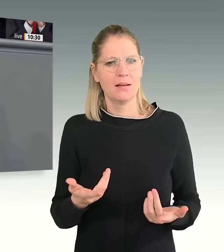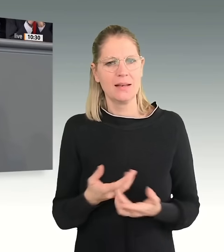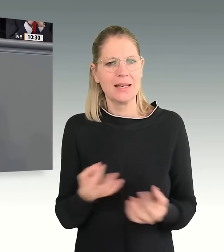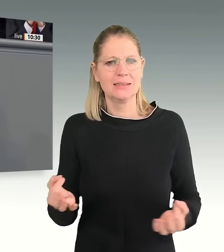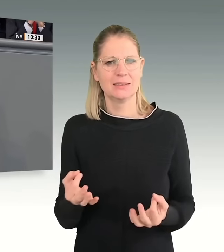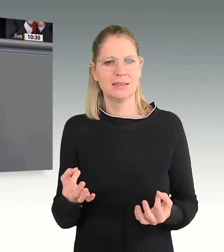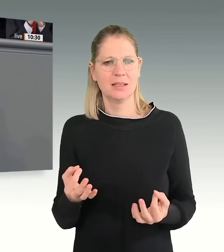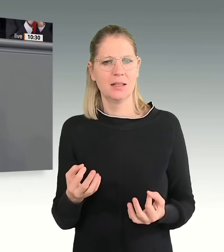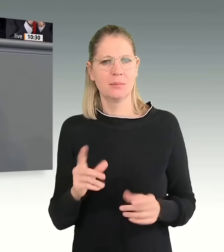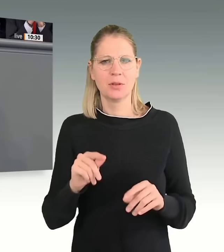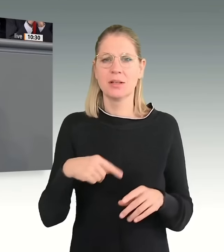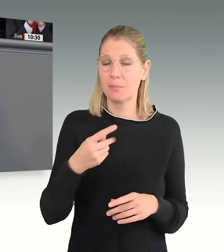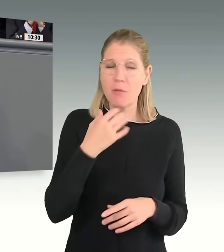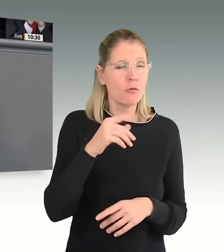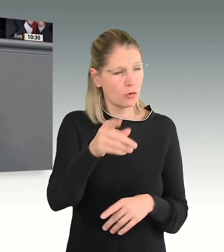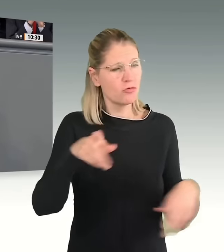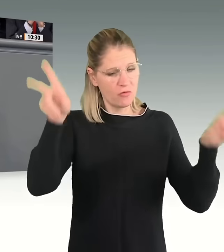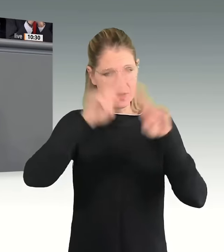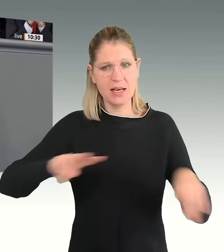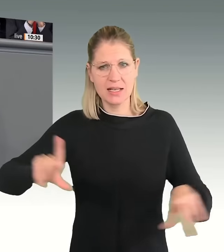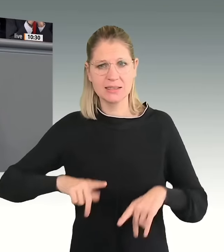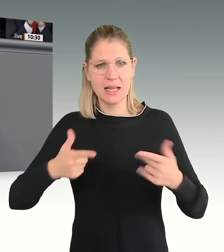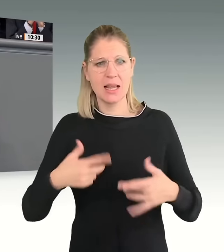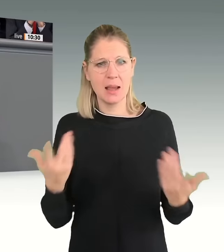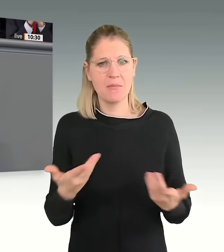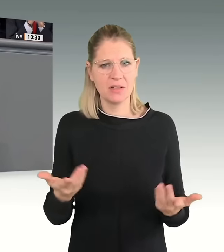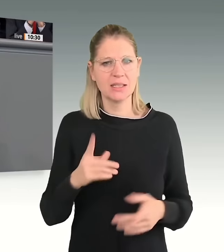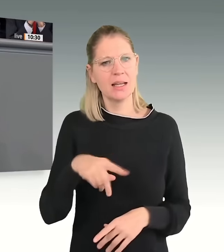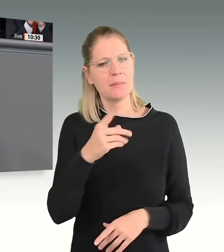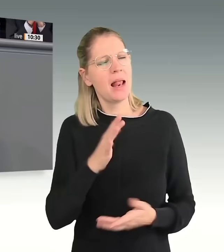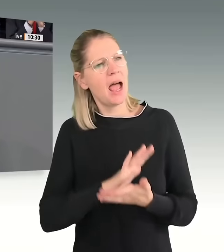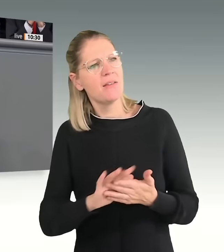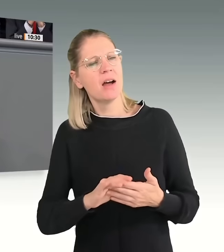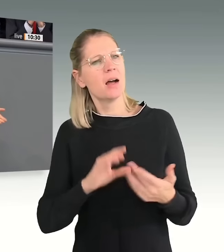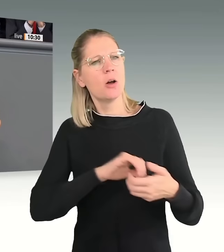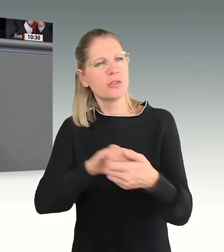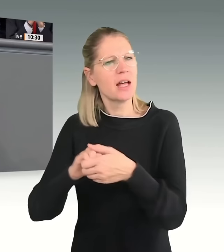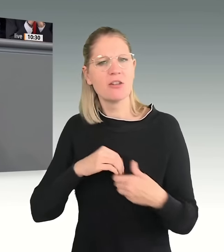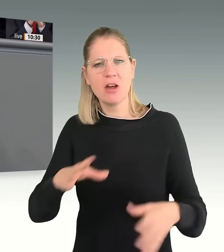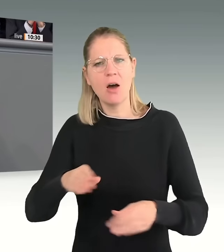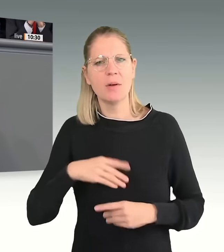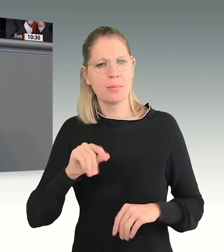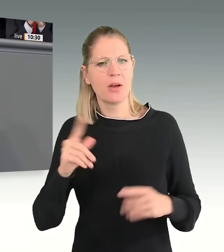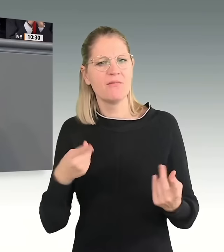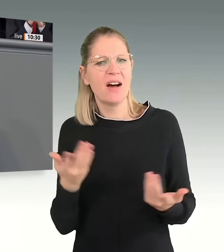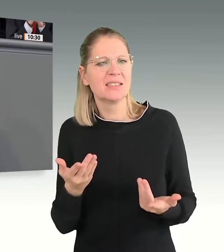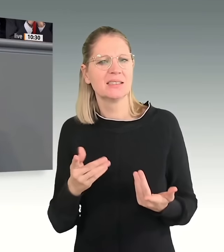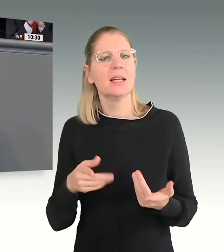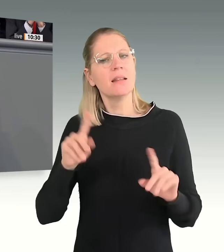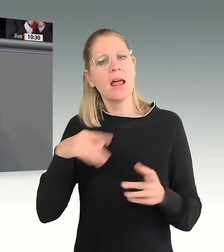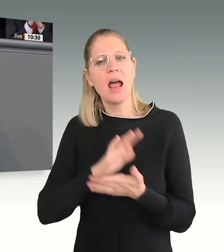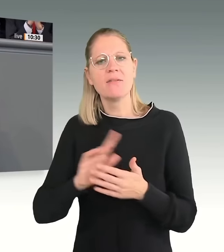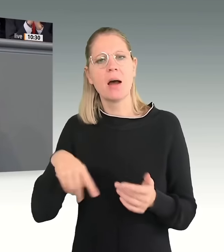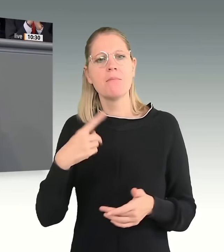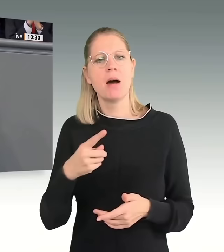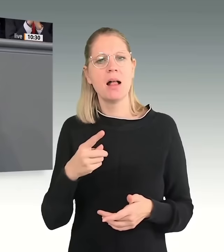doch mal Ihren Freunden mitzutages an und erinnern Ihnen, was europäische Solidarität wirklich bedeutet. Sie reden seit Jahren von der